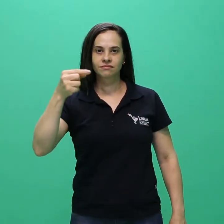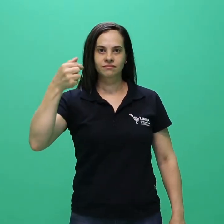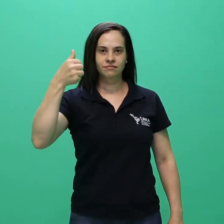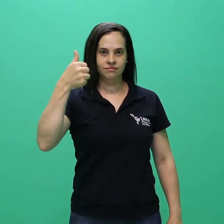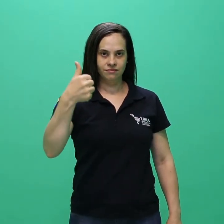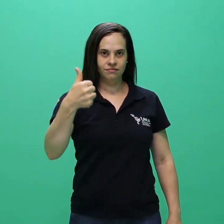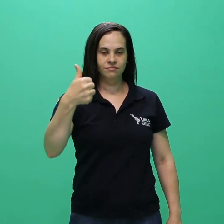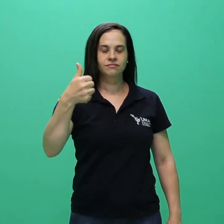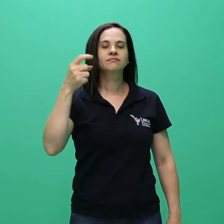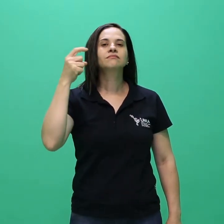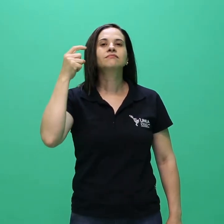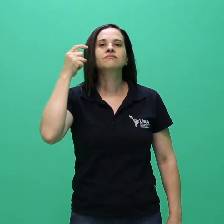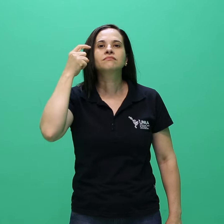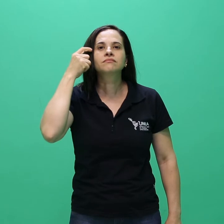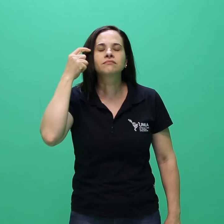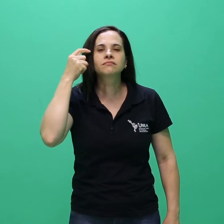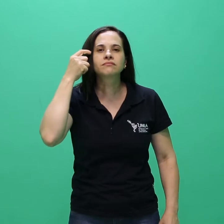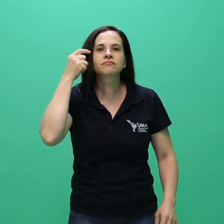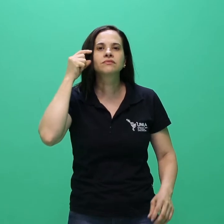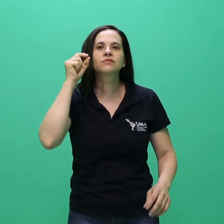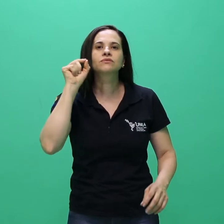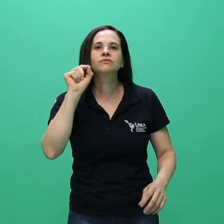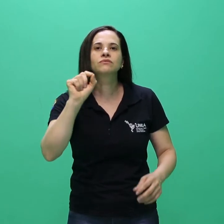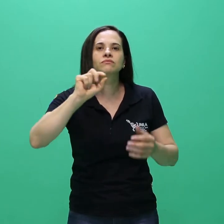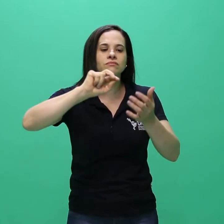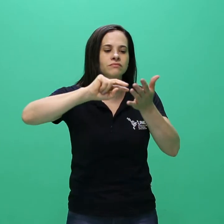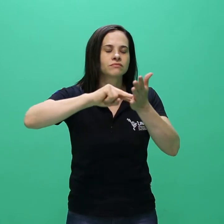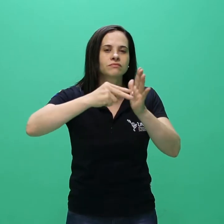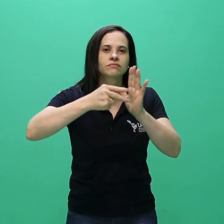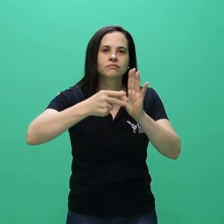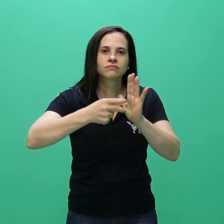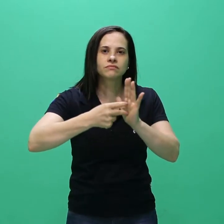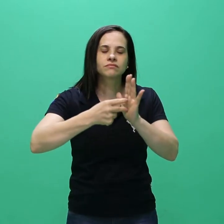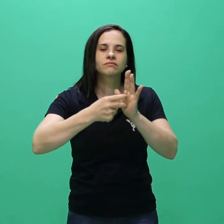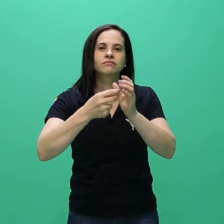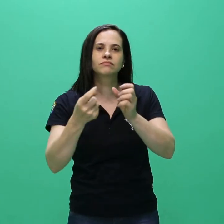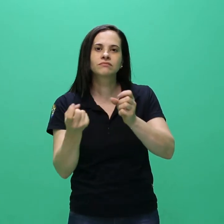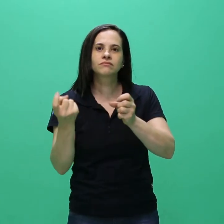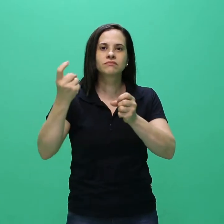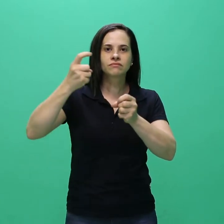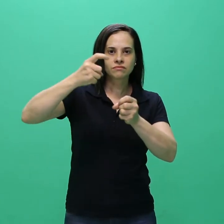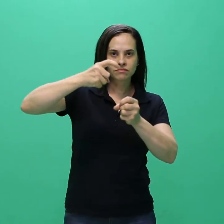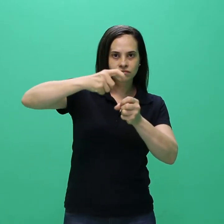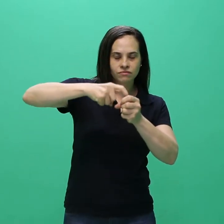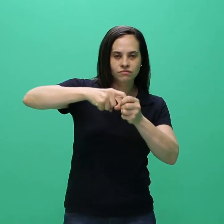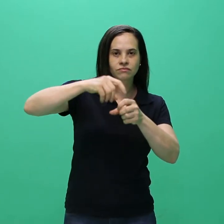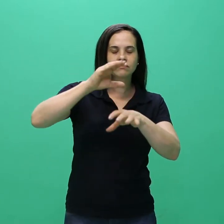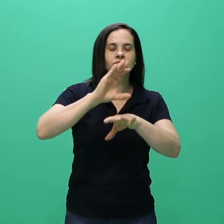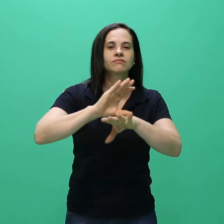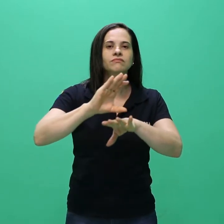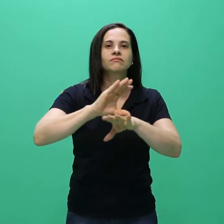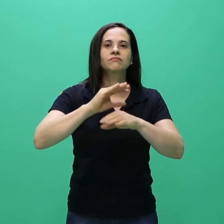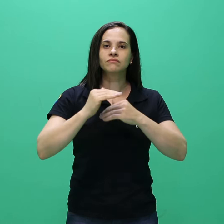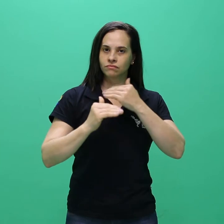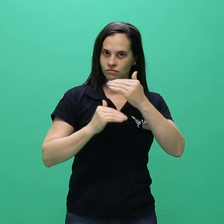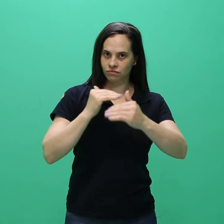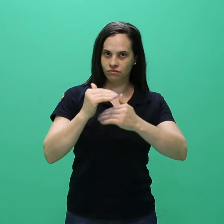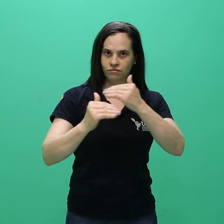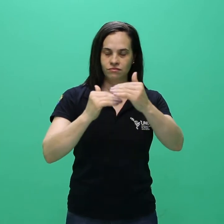4.1. Entenda-se por reingresso o processo em que o ex